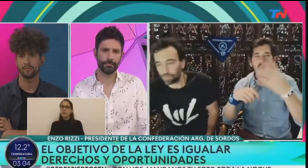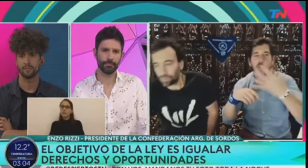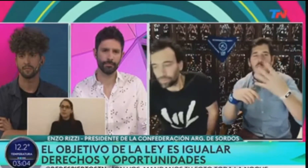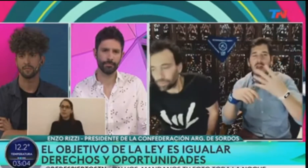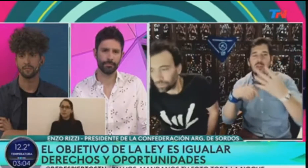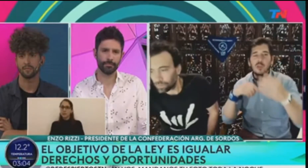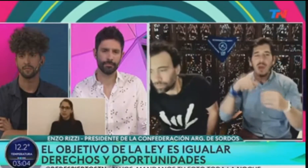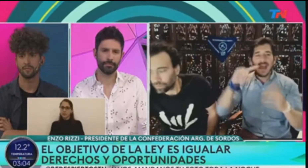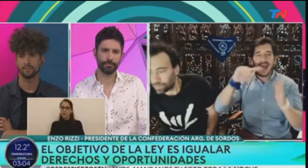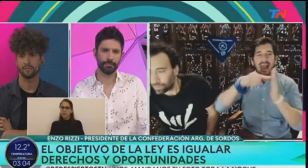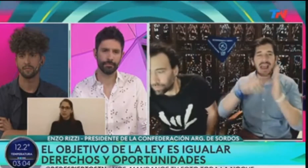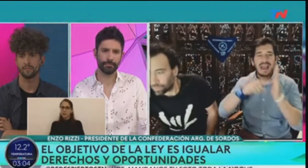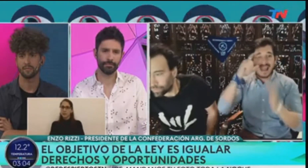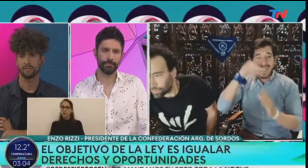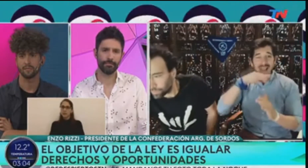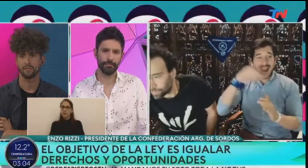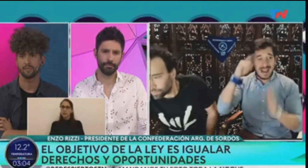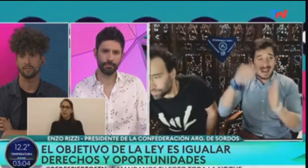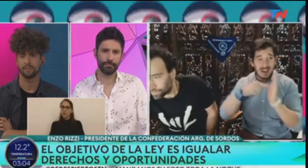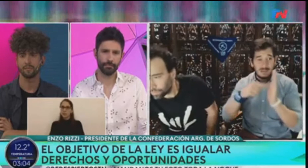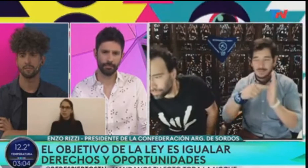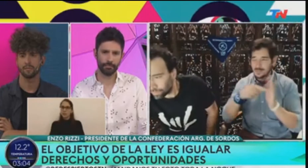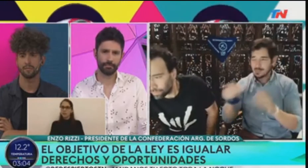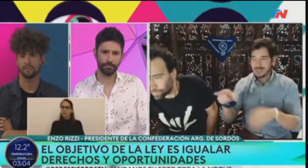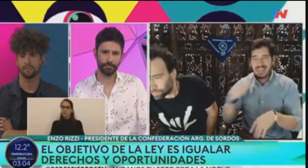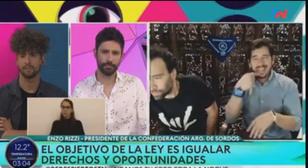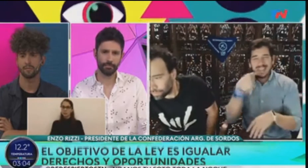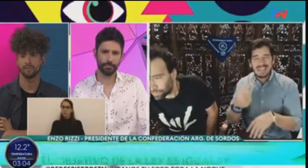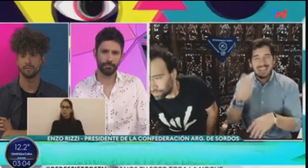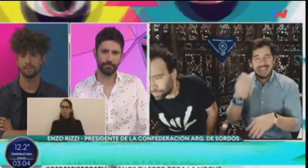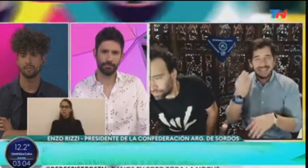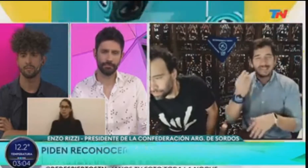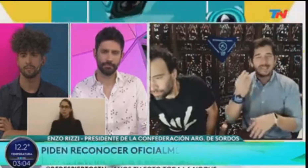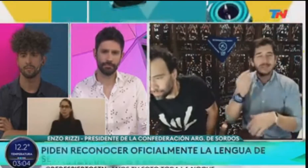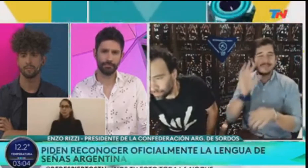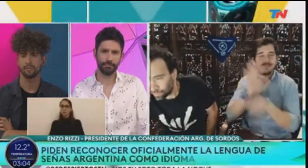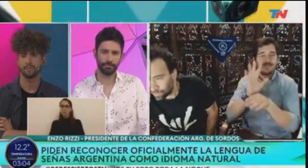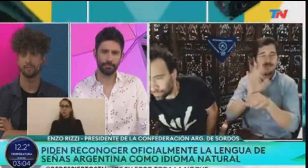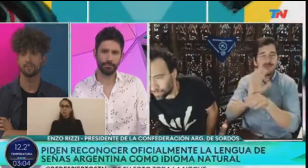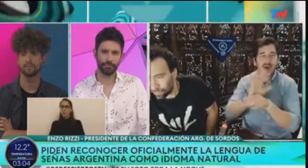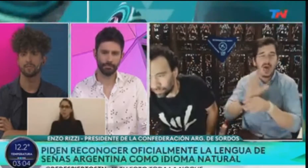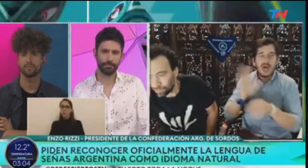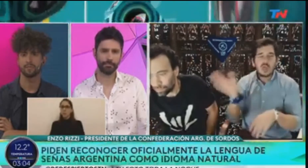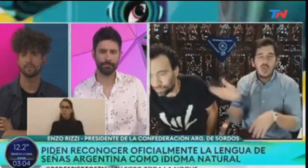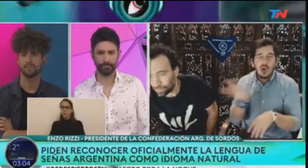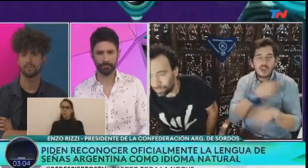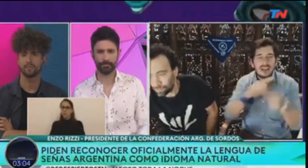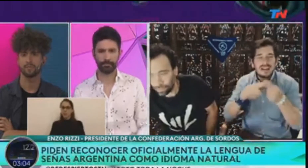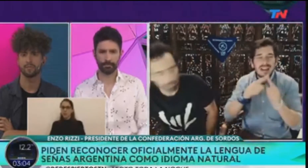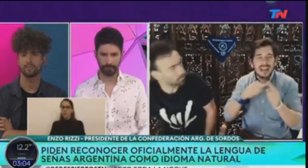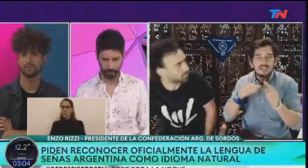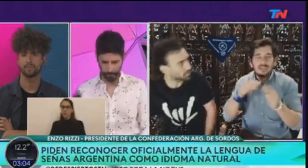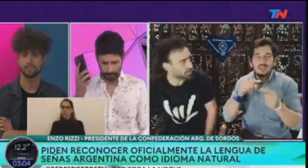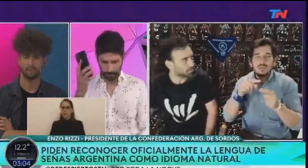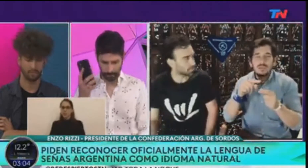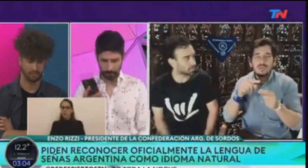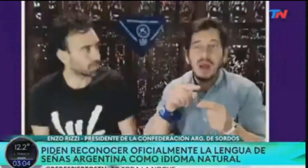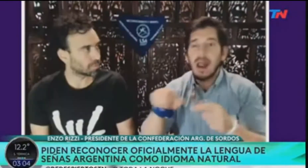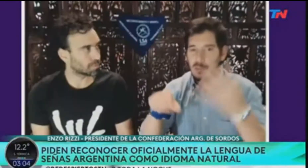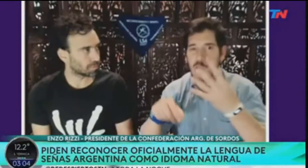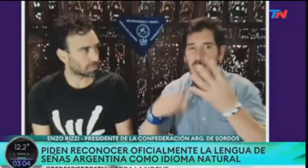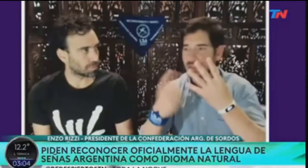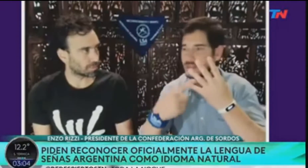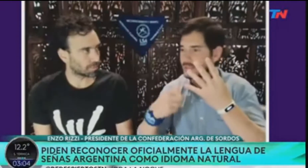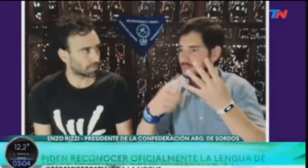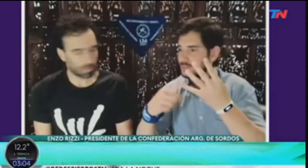No me acuerdo si son tres o cuatro, si es en el eje tres o el eje cuatro de nuestra